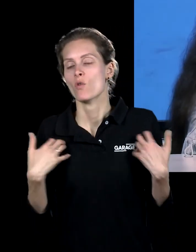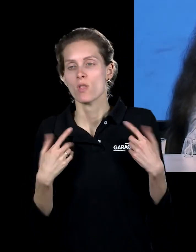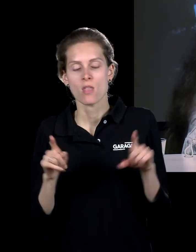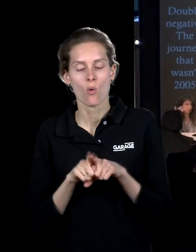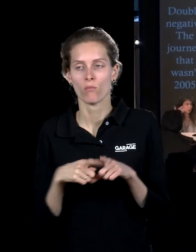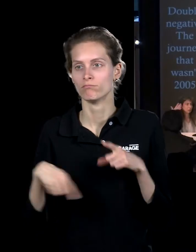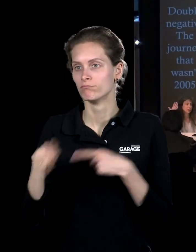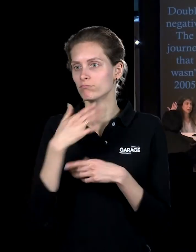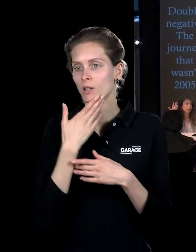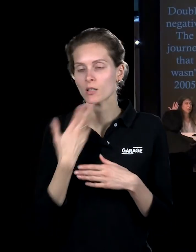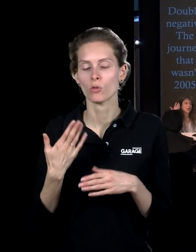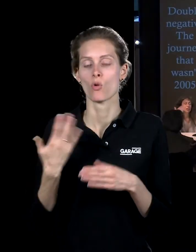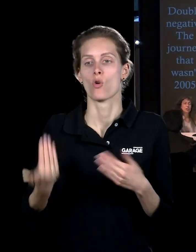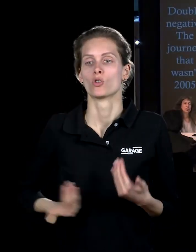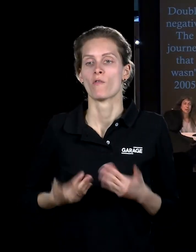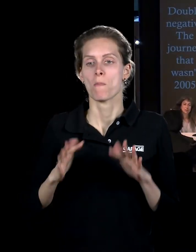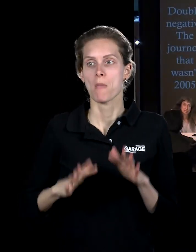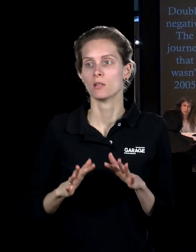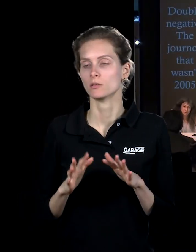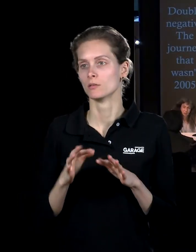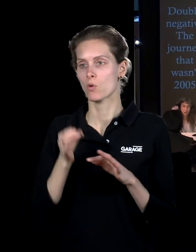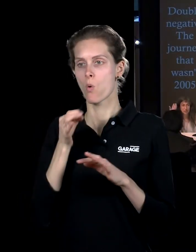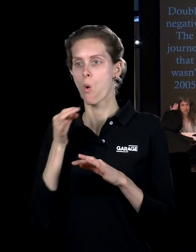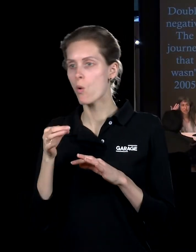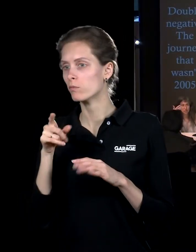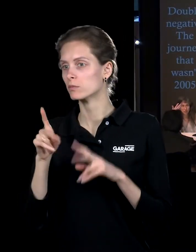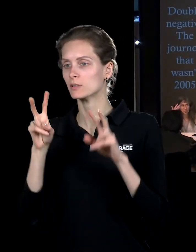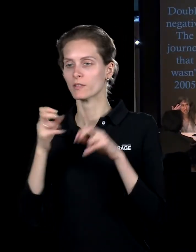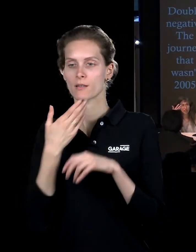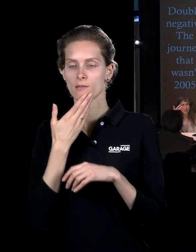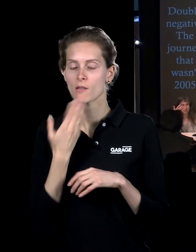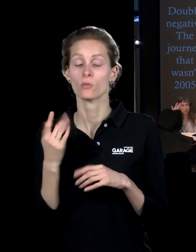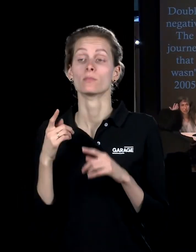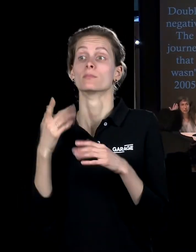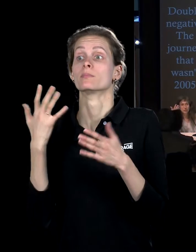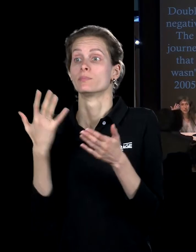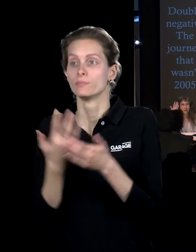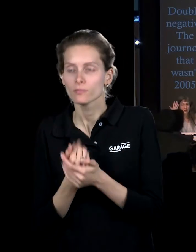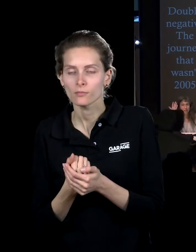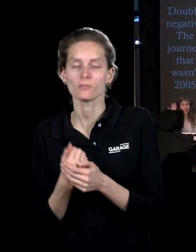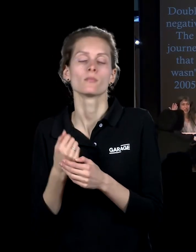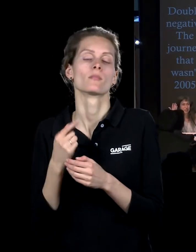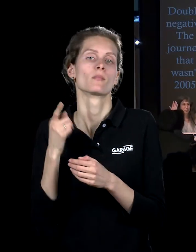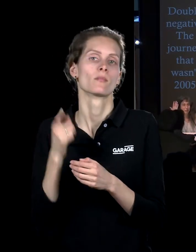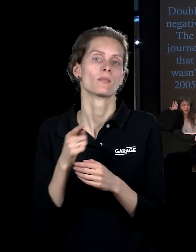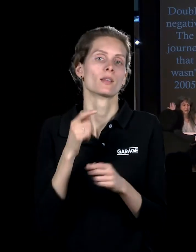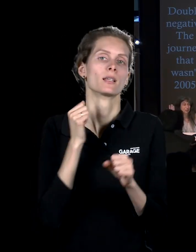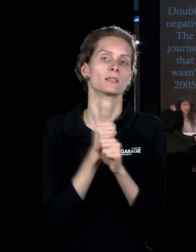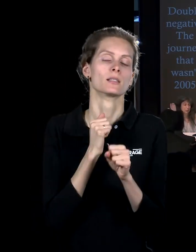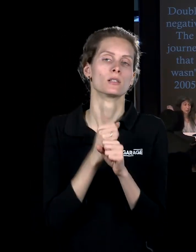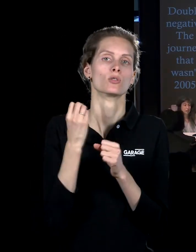результату этой экспедиции, строится ещё один мюзикл, который проходит на катке